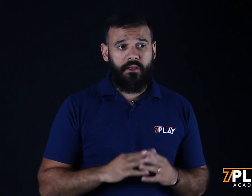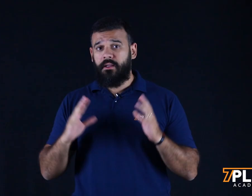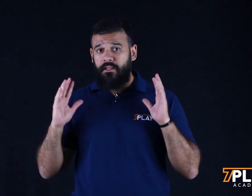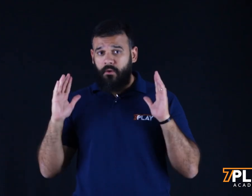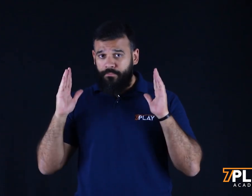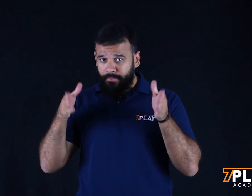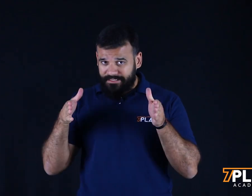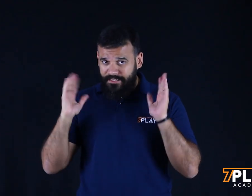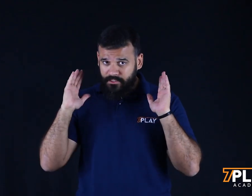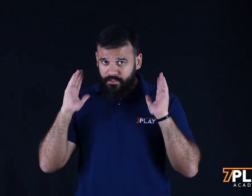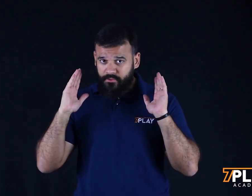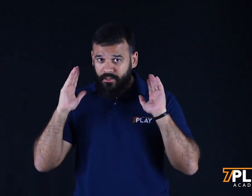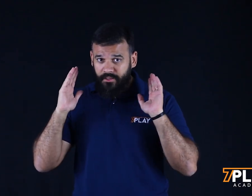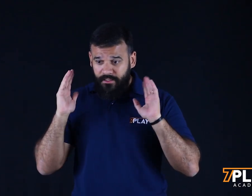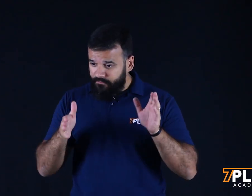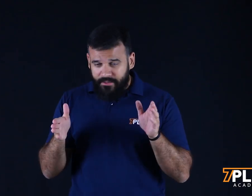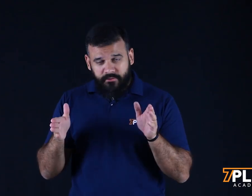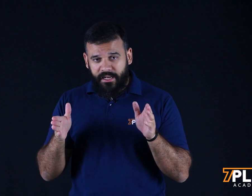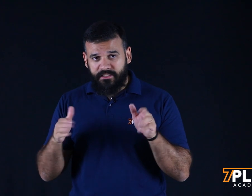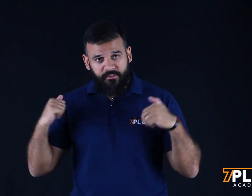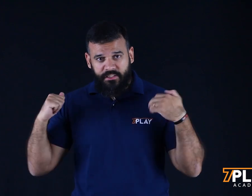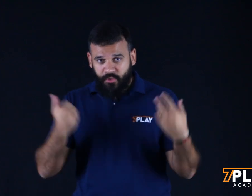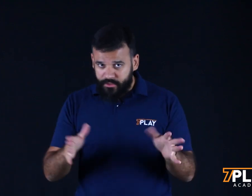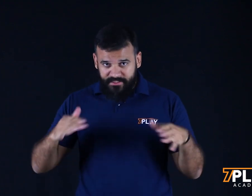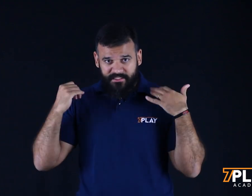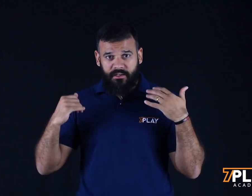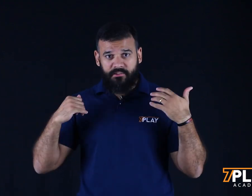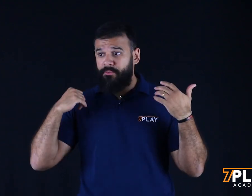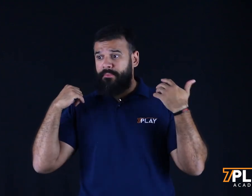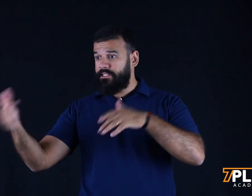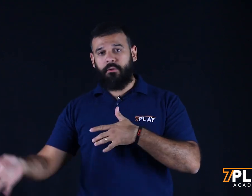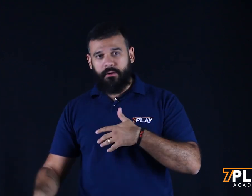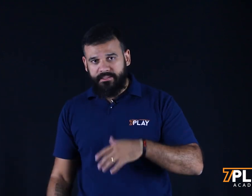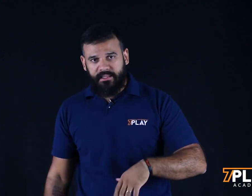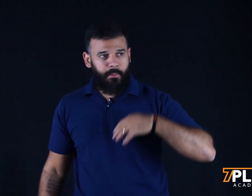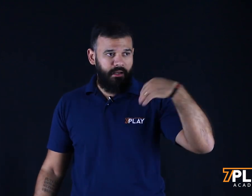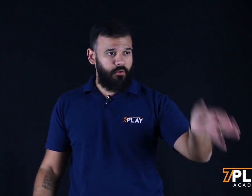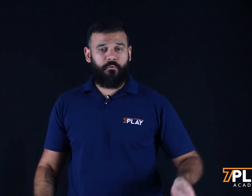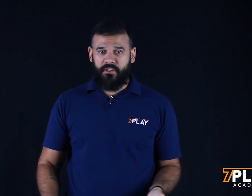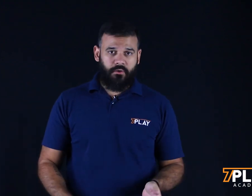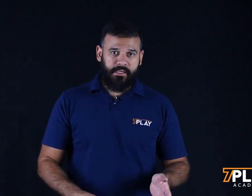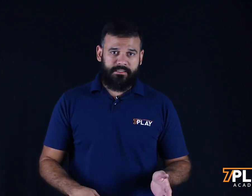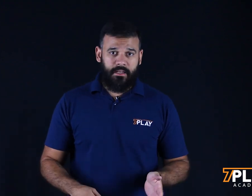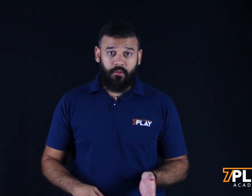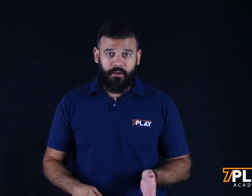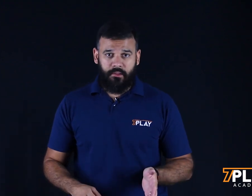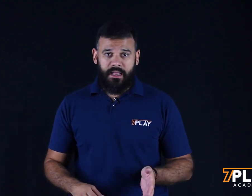Então, preste atenção nisso. Não faz o criativo nas coxas achando que é só uma imagem qualquer que você está pegando ou um vídeo qualquer que você está colocando lá